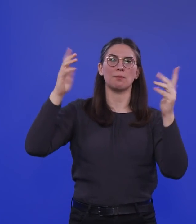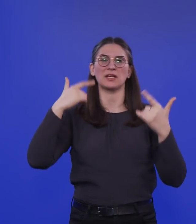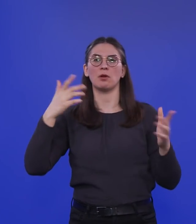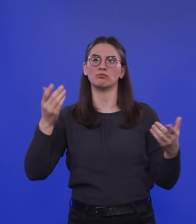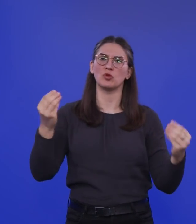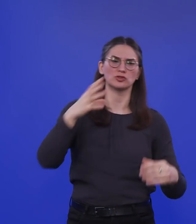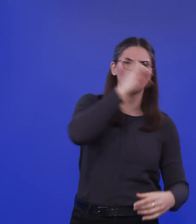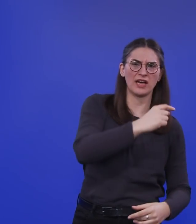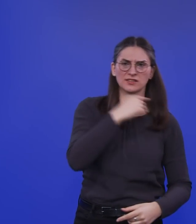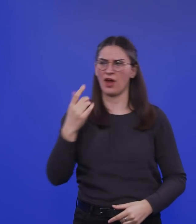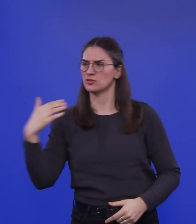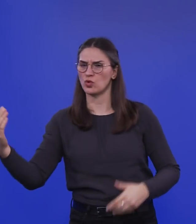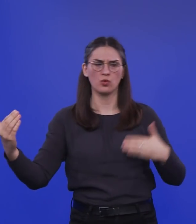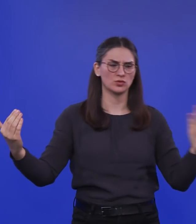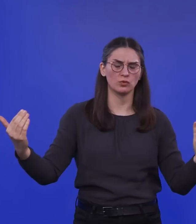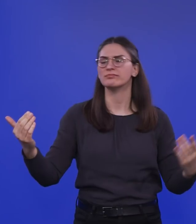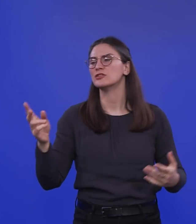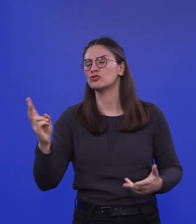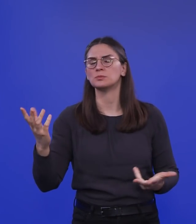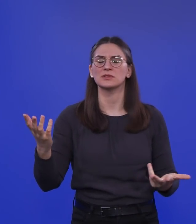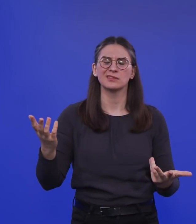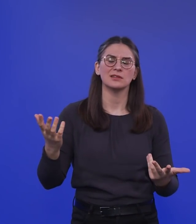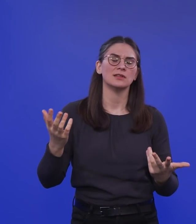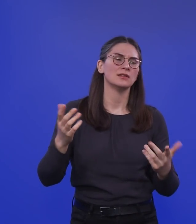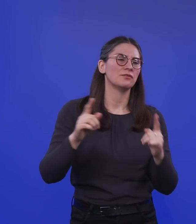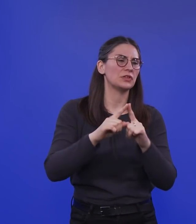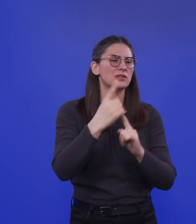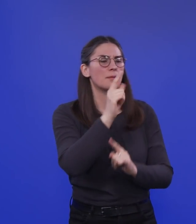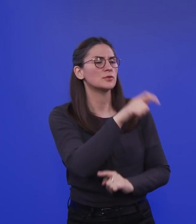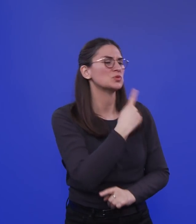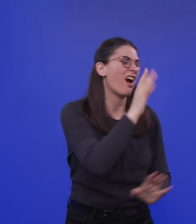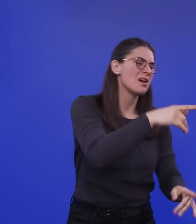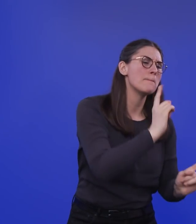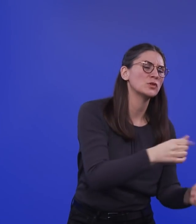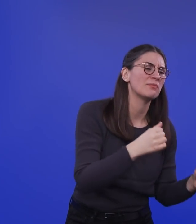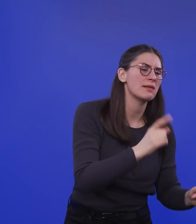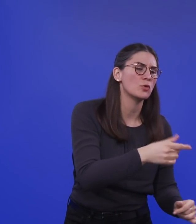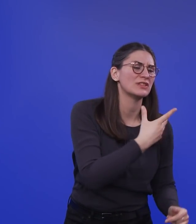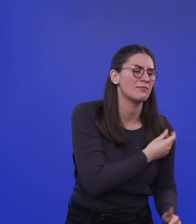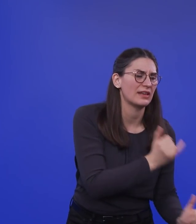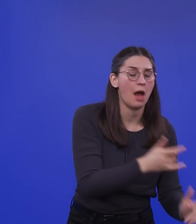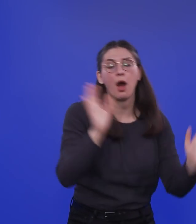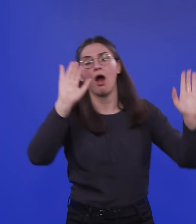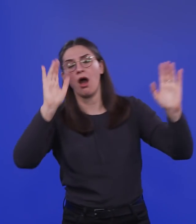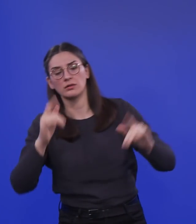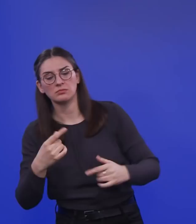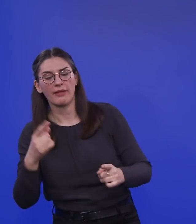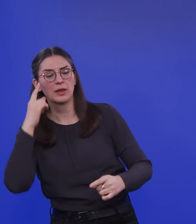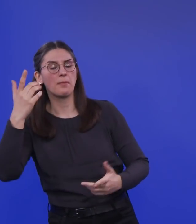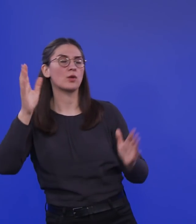dargestellt wird. Das stimmt schon, da sagt also der eine, wir müssen doch impfen. dann sagt der andere, aber wir wissen doch gar nicht, ob diese Impfung